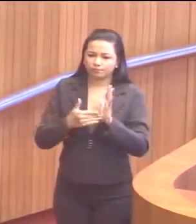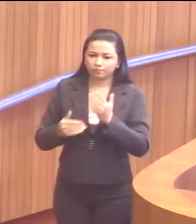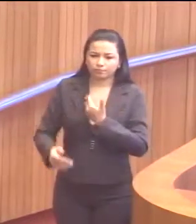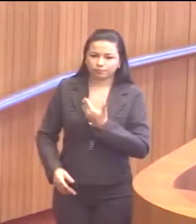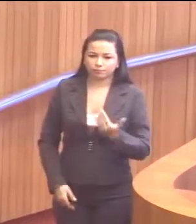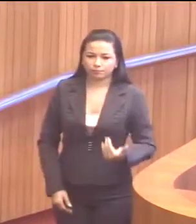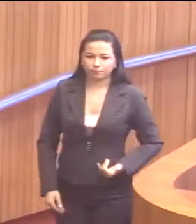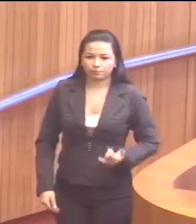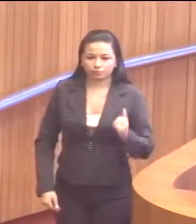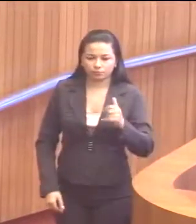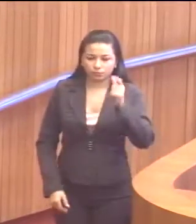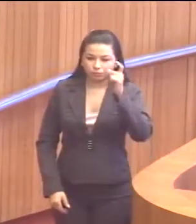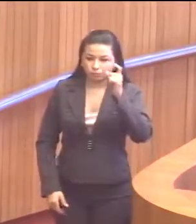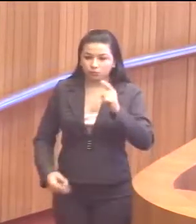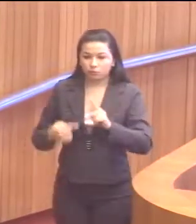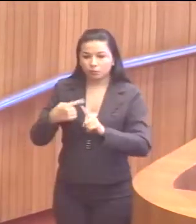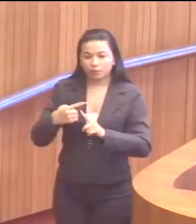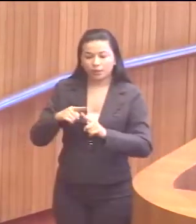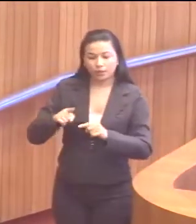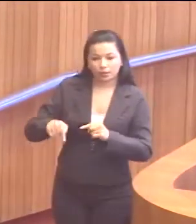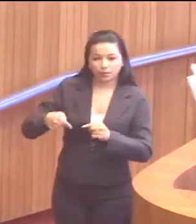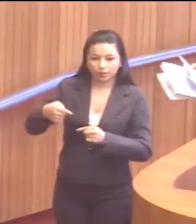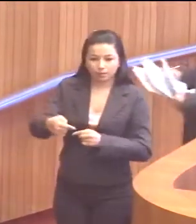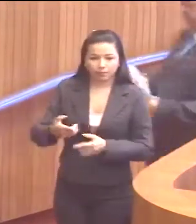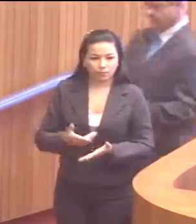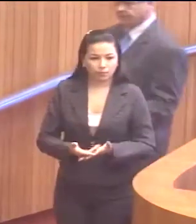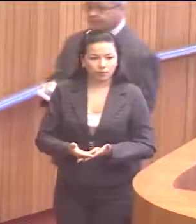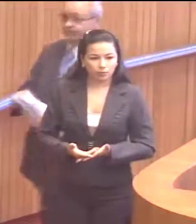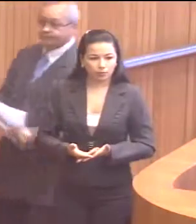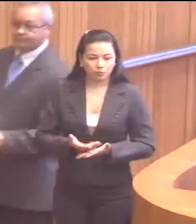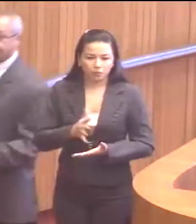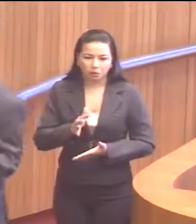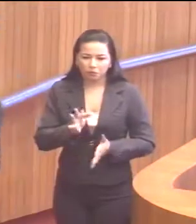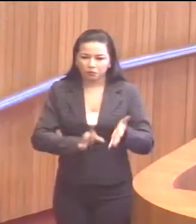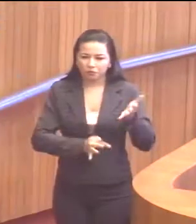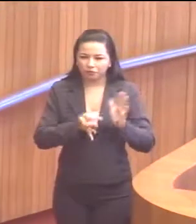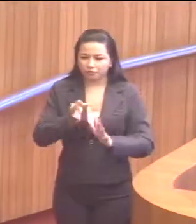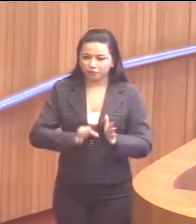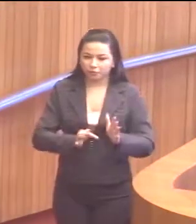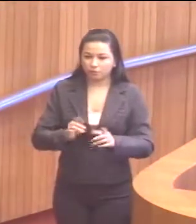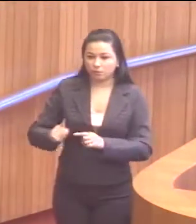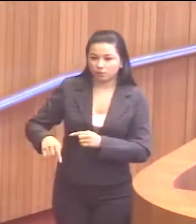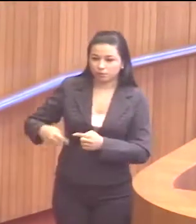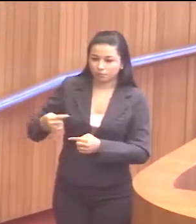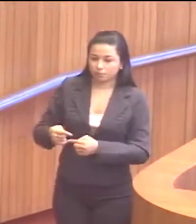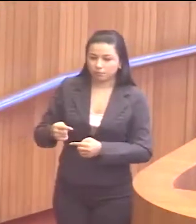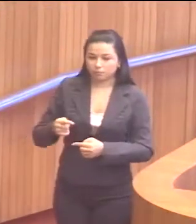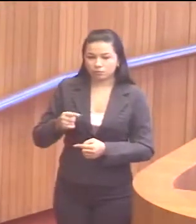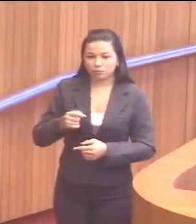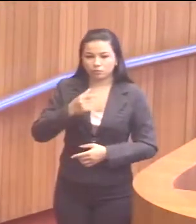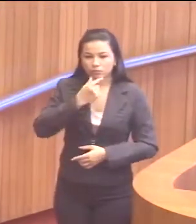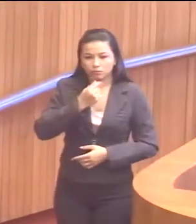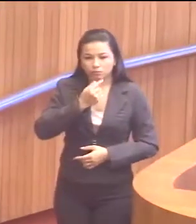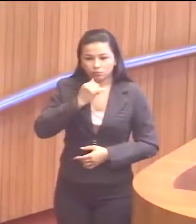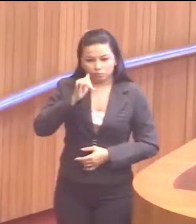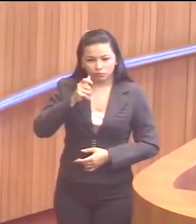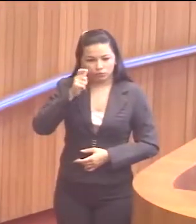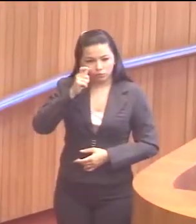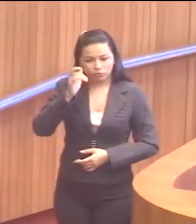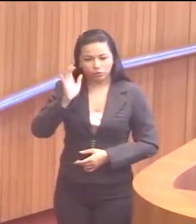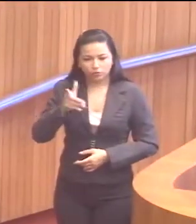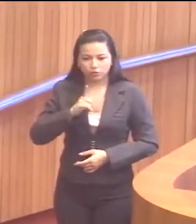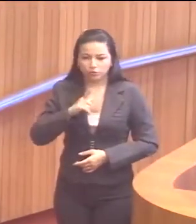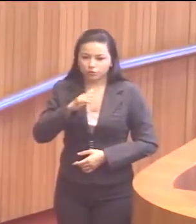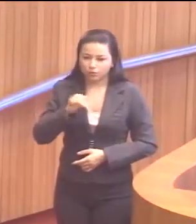porque o Jackson, logo depois, isso foi em fevereiro, e logo depois o Jackson foi